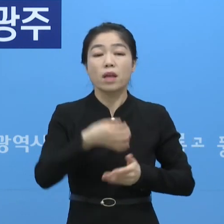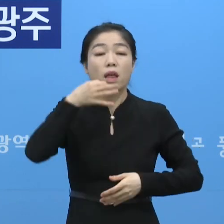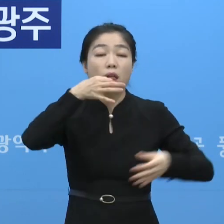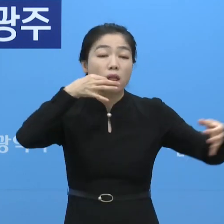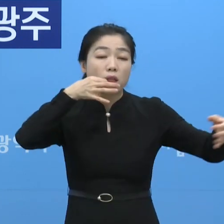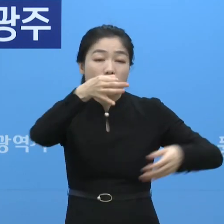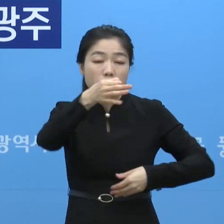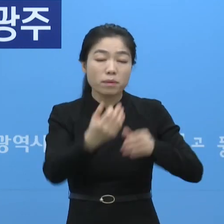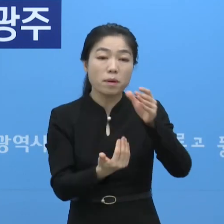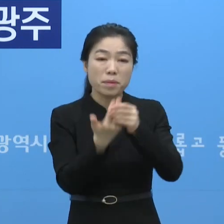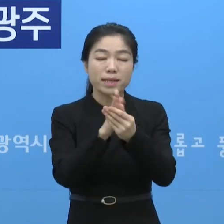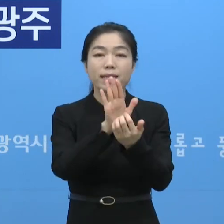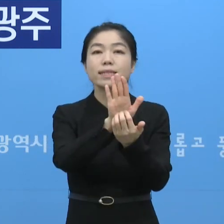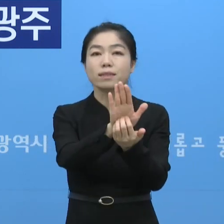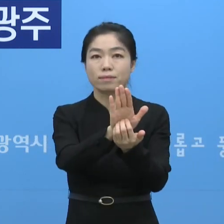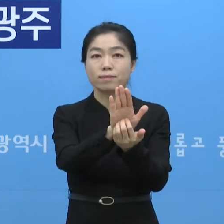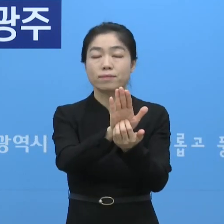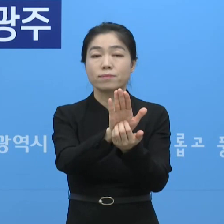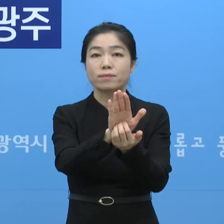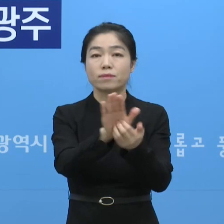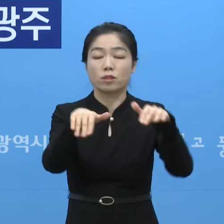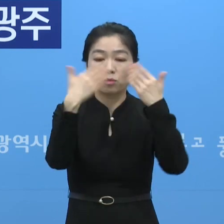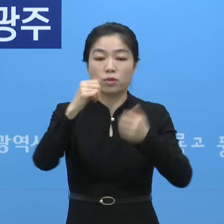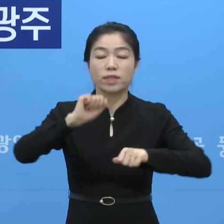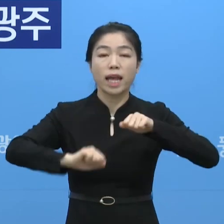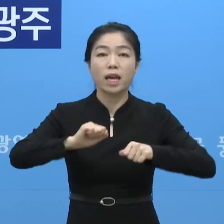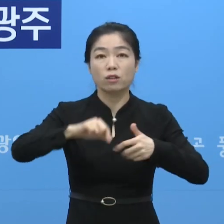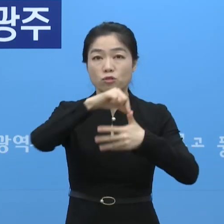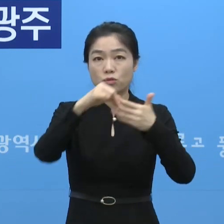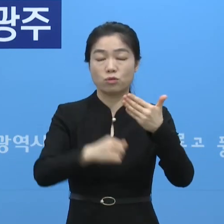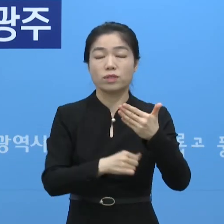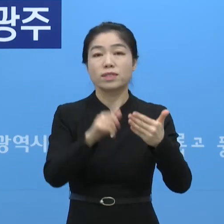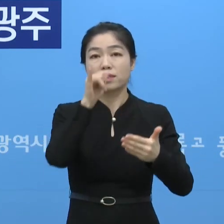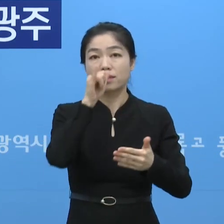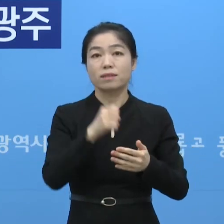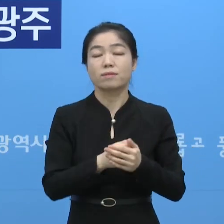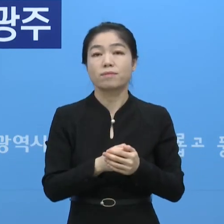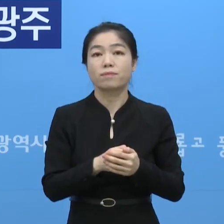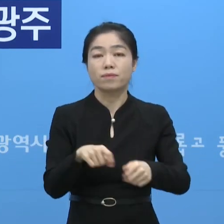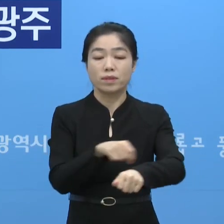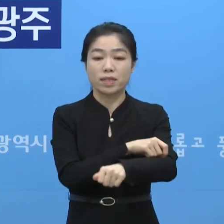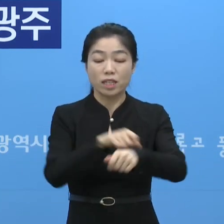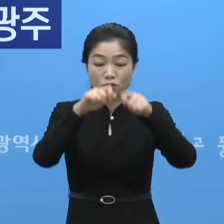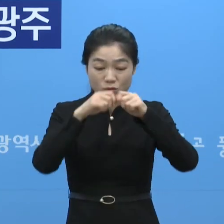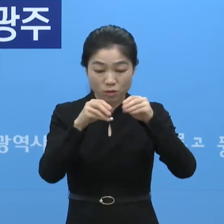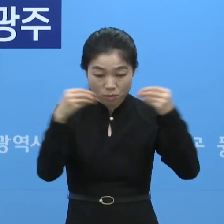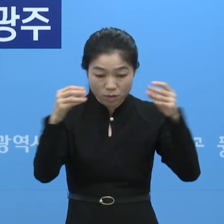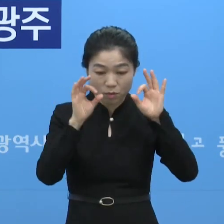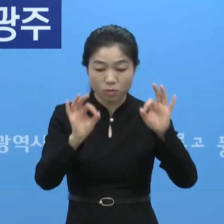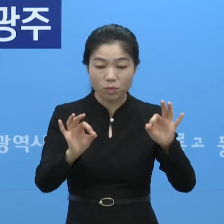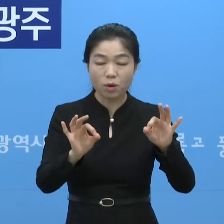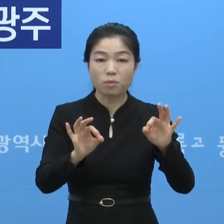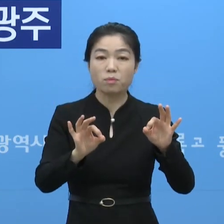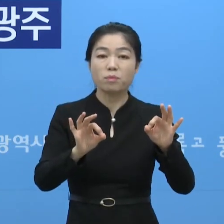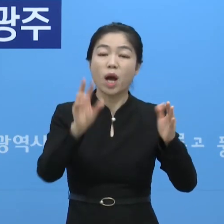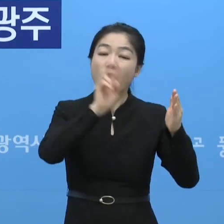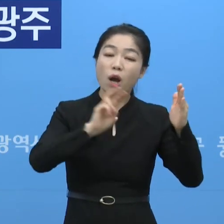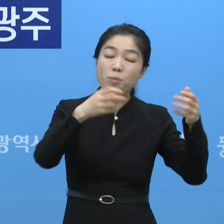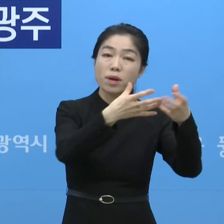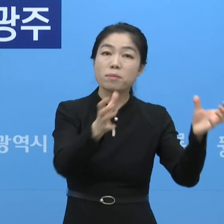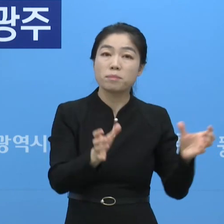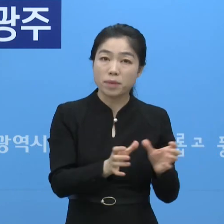발생을 금지하도록 모든 행동수칙을 적용하고 있는데 특히 구체적으로 보면 성가대